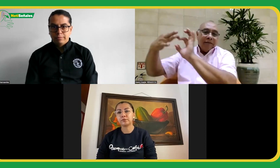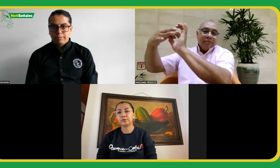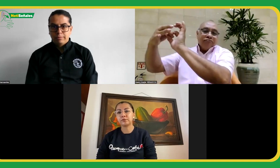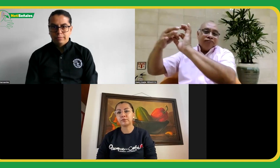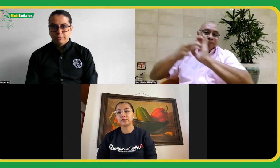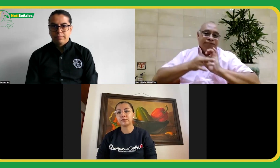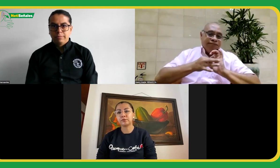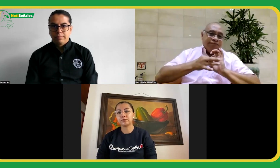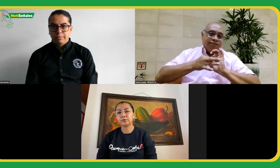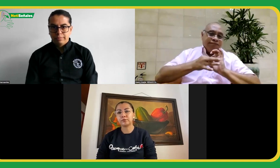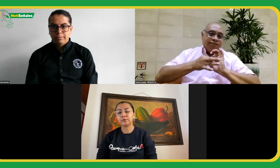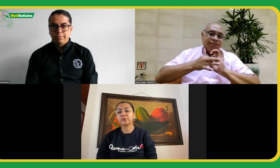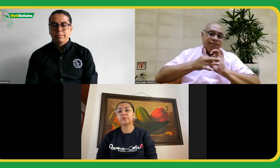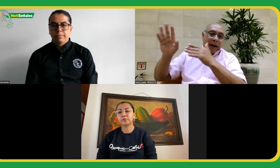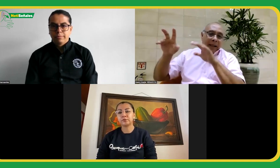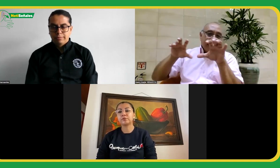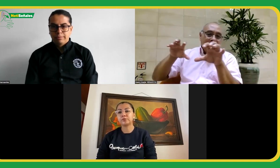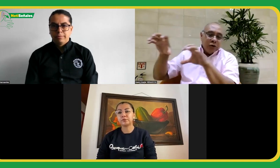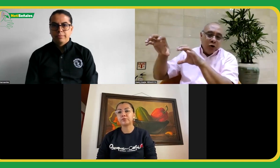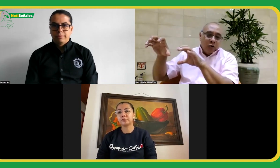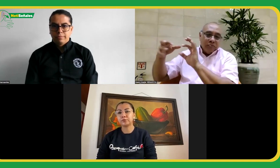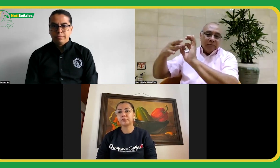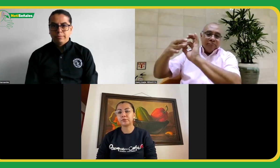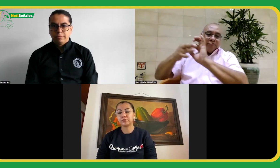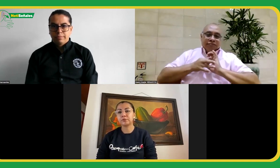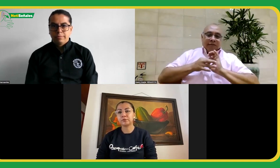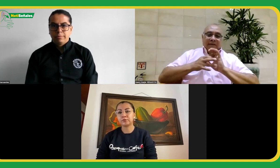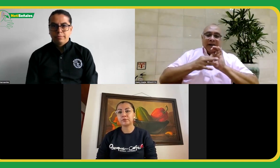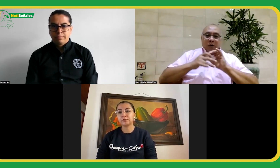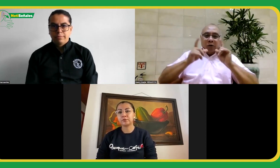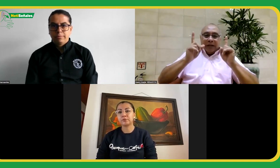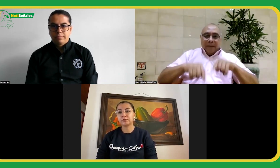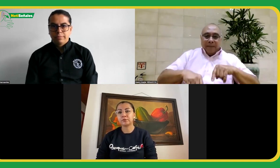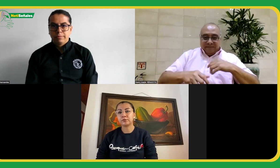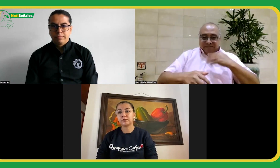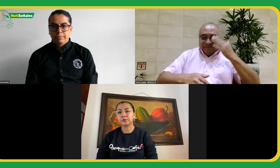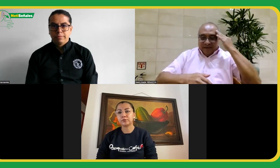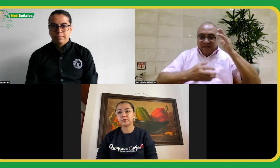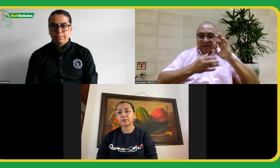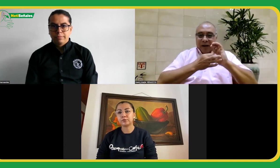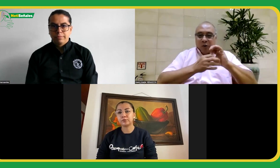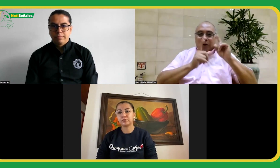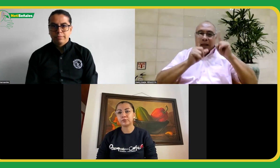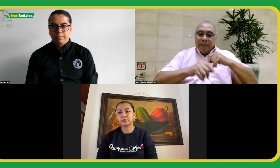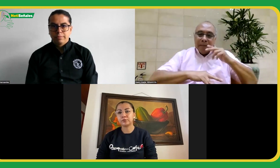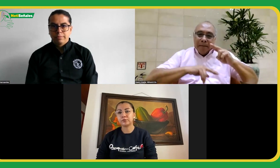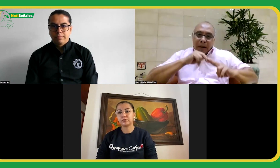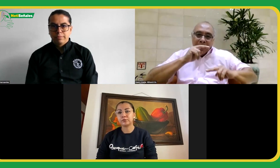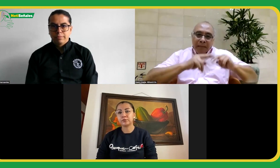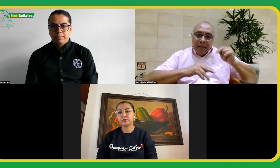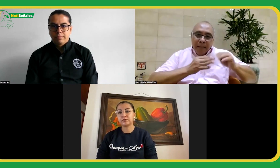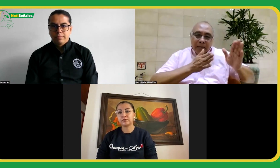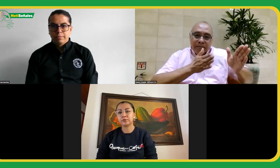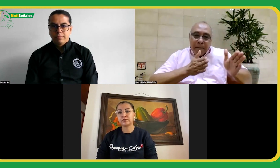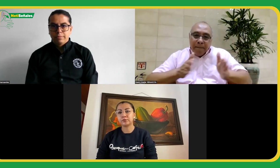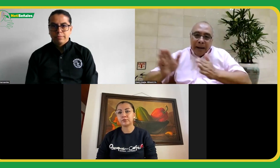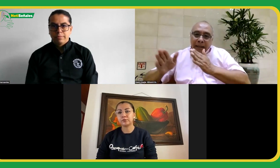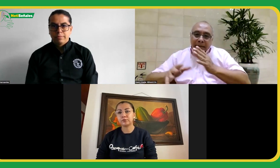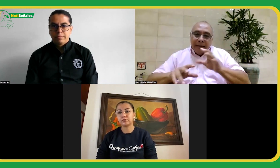plan de acción aislado fenascol debe aunarse alinearse a este saben que en este momento se está construyendo